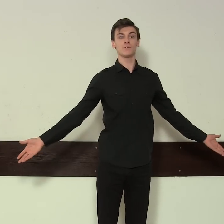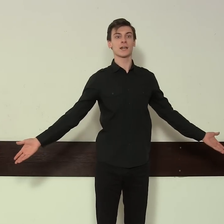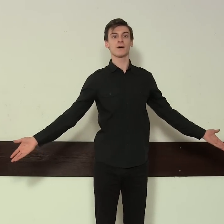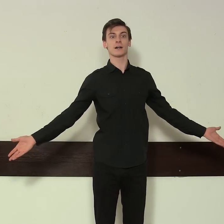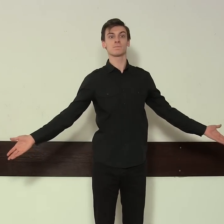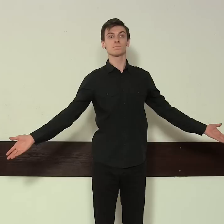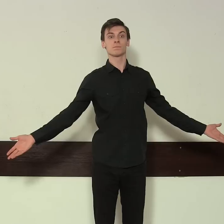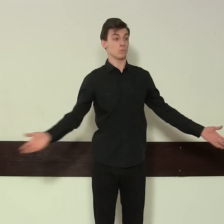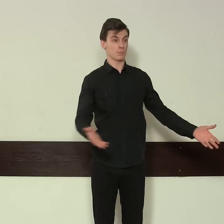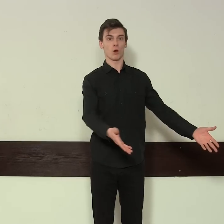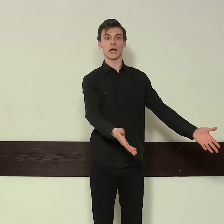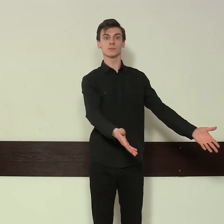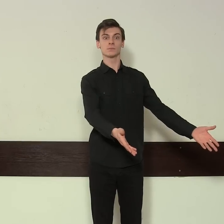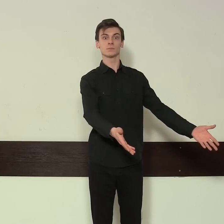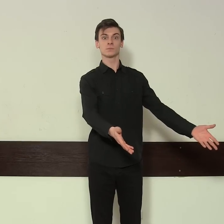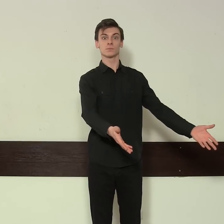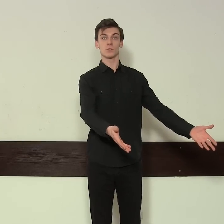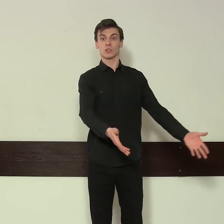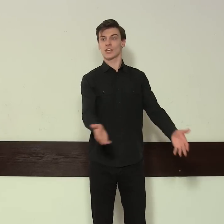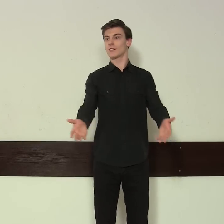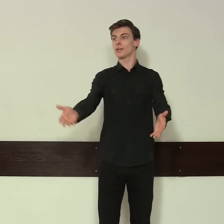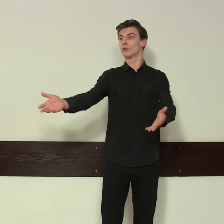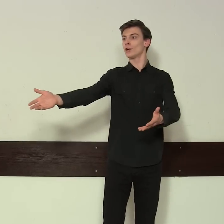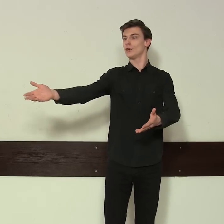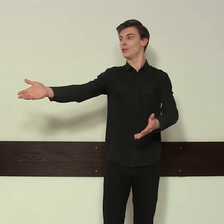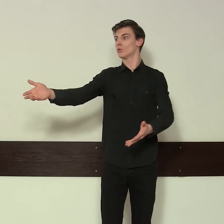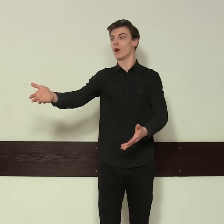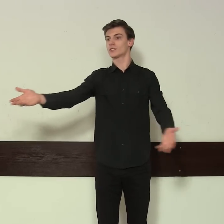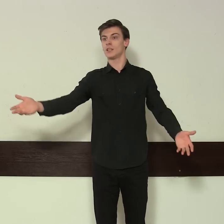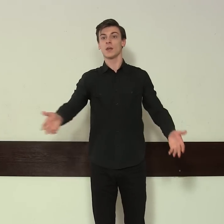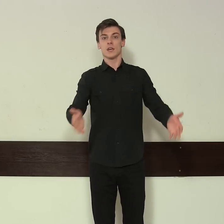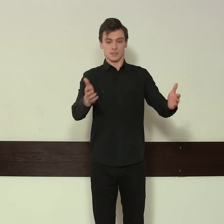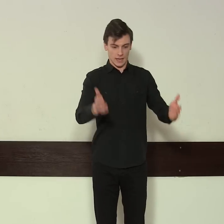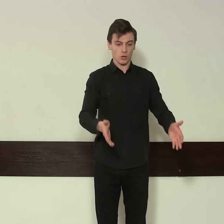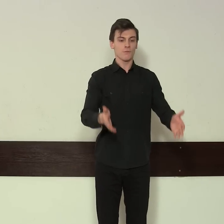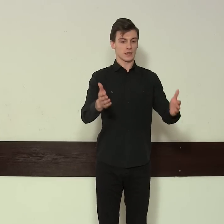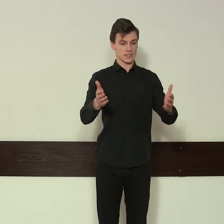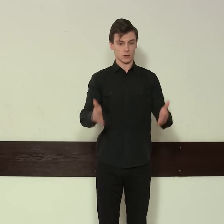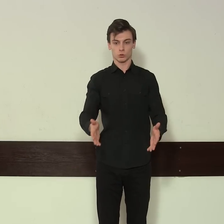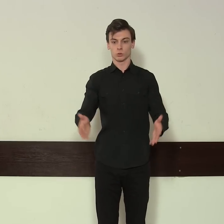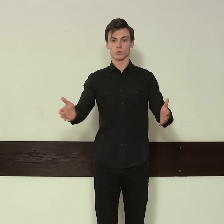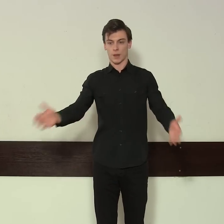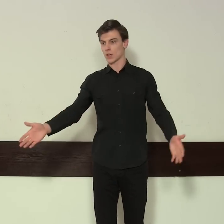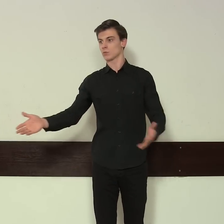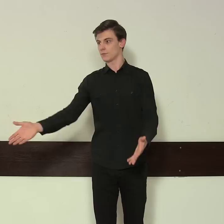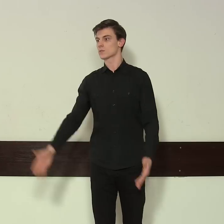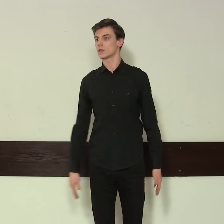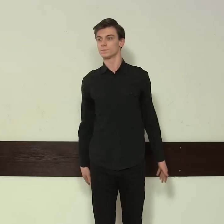bitwa krwawa. Nie było ran? Rzeczy dwie kur i pół gąski, za to wedle statutu zapłacą nawiązki.